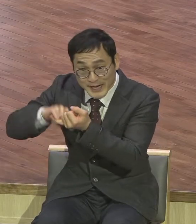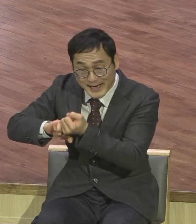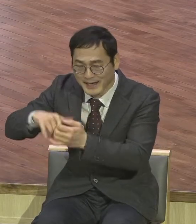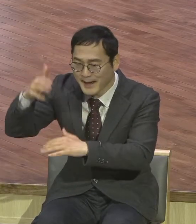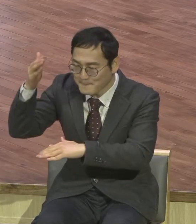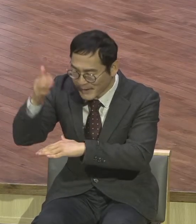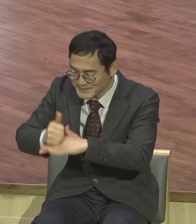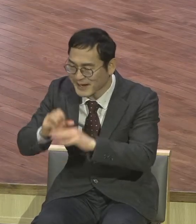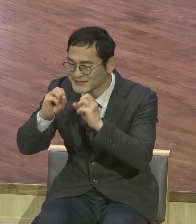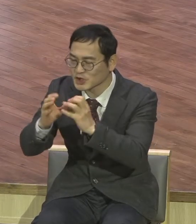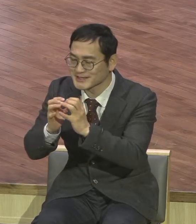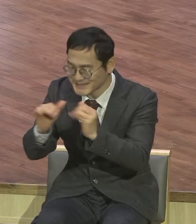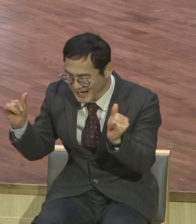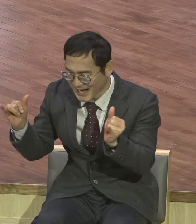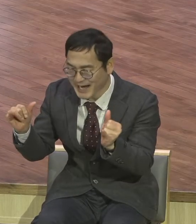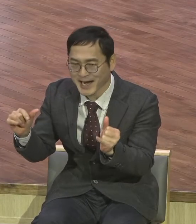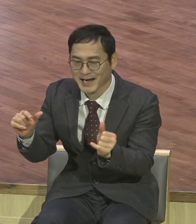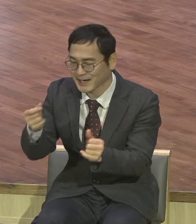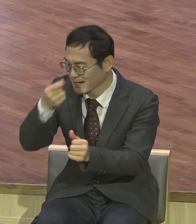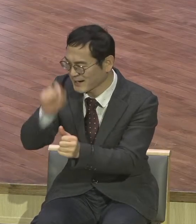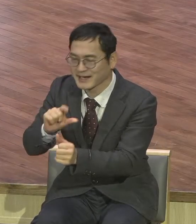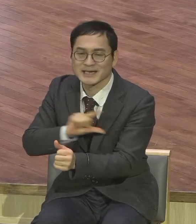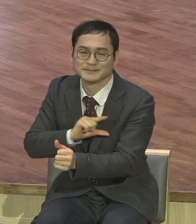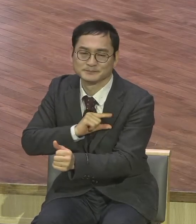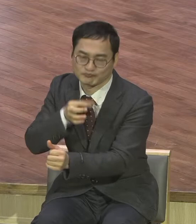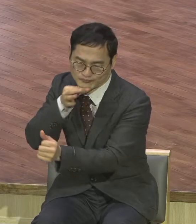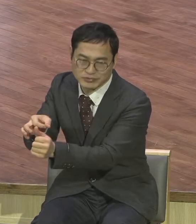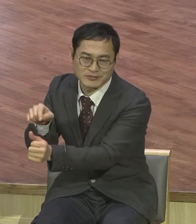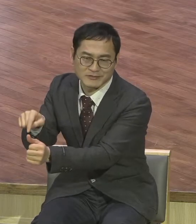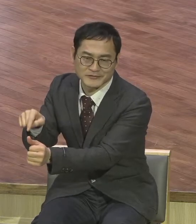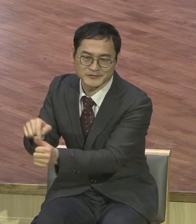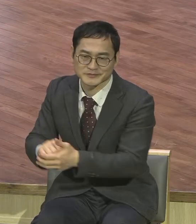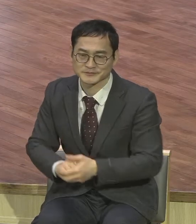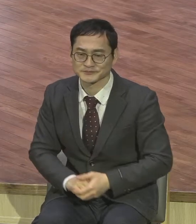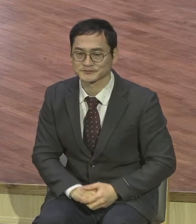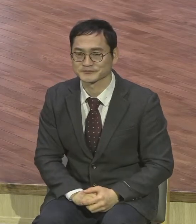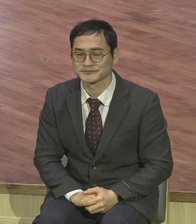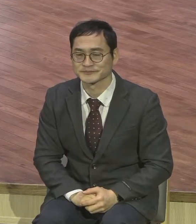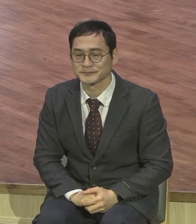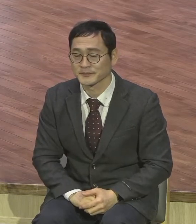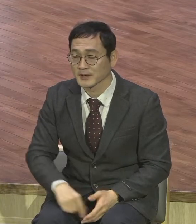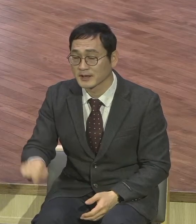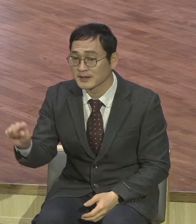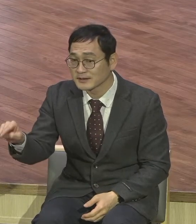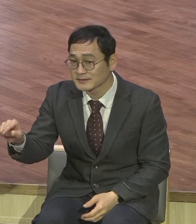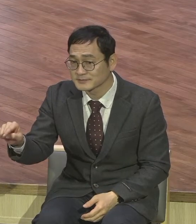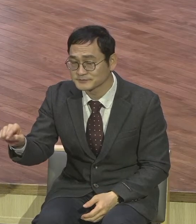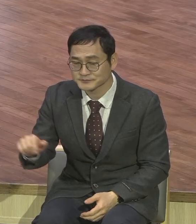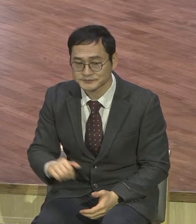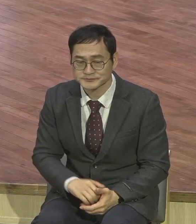선지자다라고 그렇게 말을 하기도 합니다. 이 세례요한은 오자마자 이제